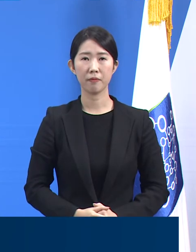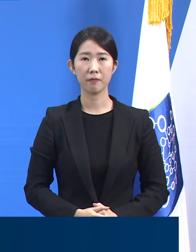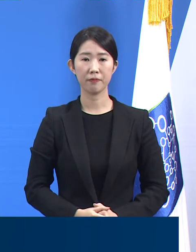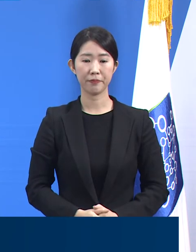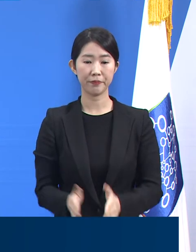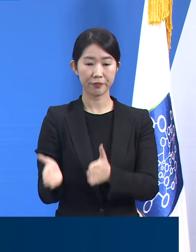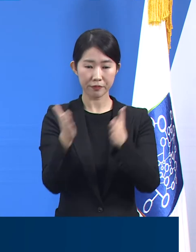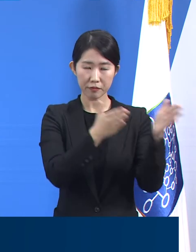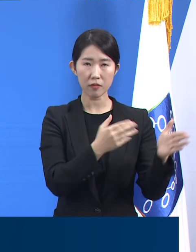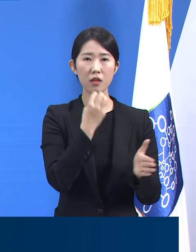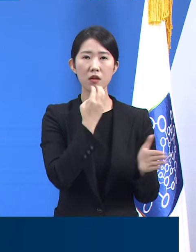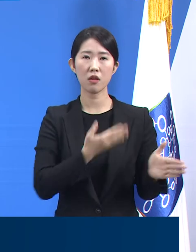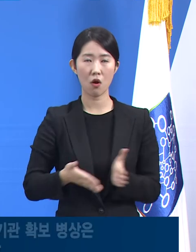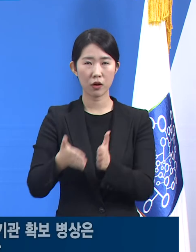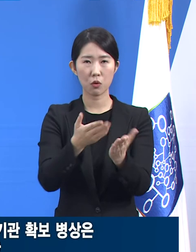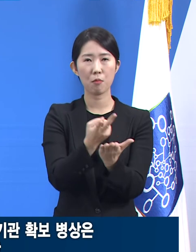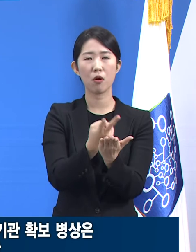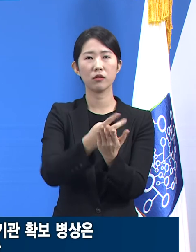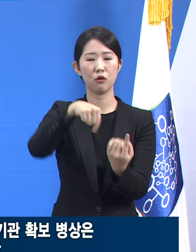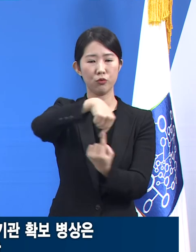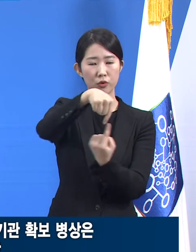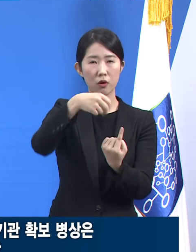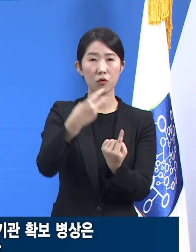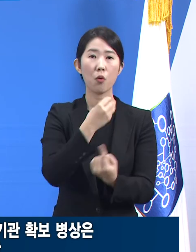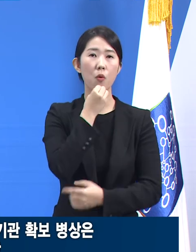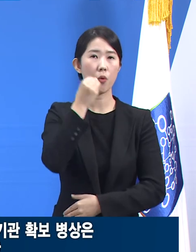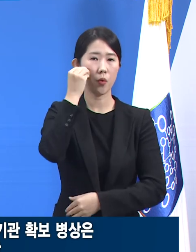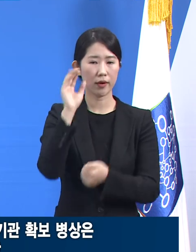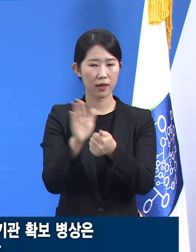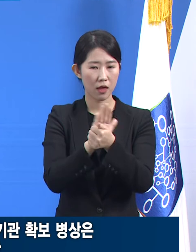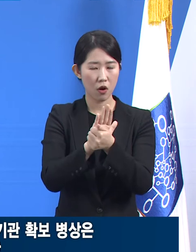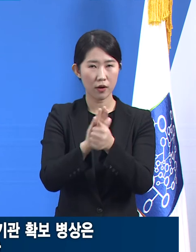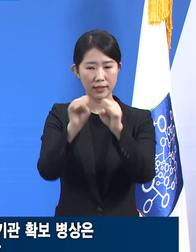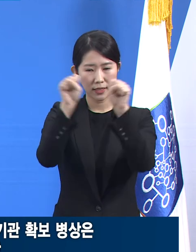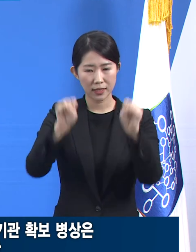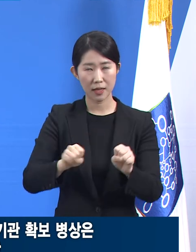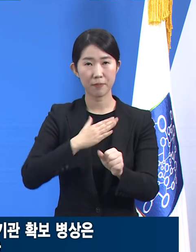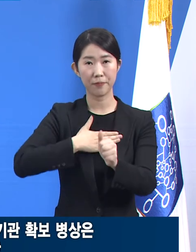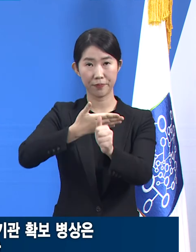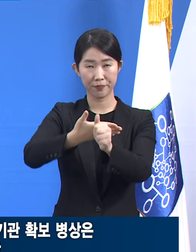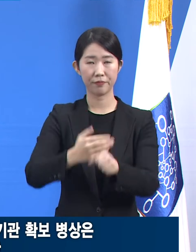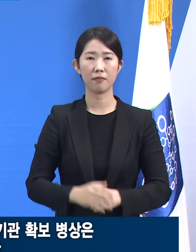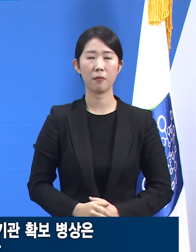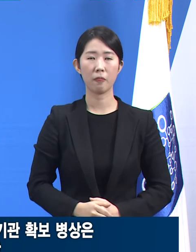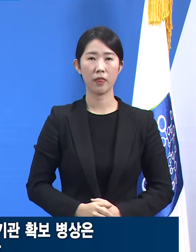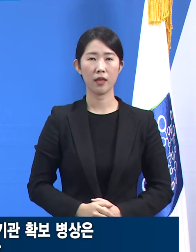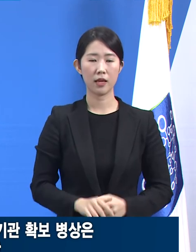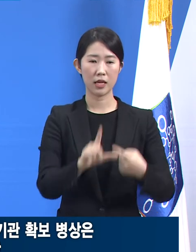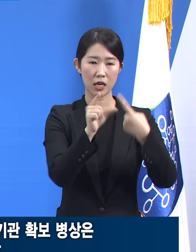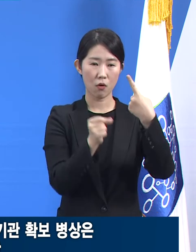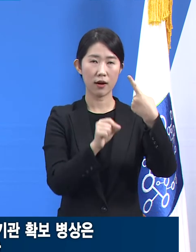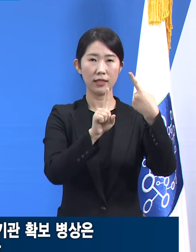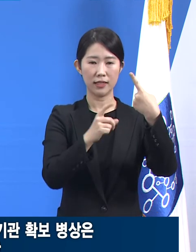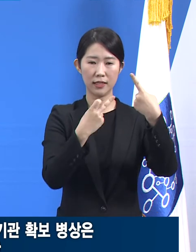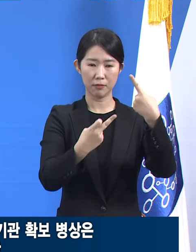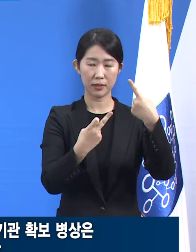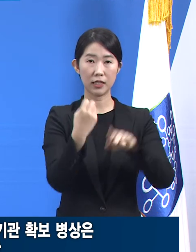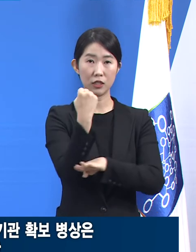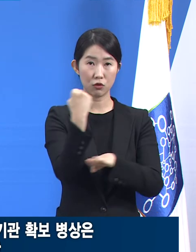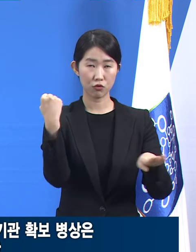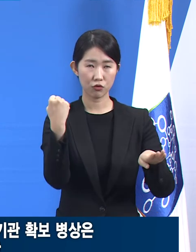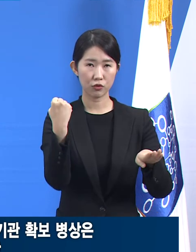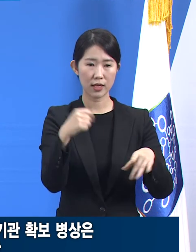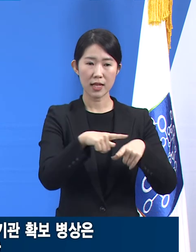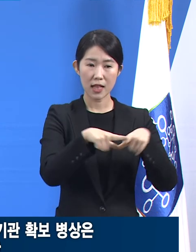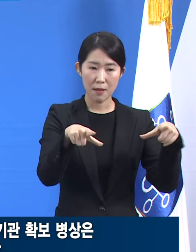다음은 경기도 병상 운용 및 홈케어 시스템 현황입니다. 1월 12일 0시 기준 일반과